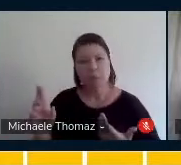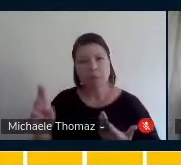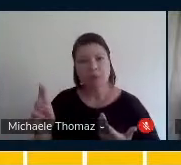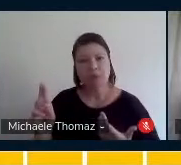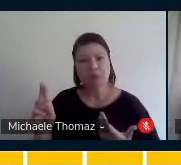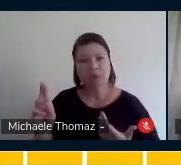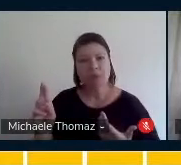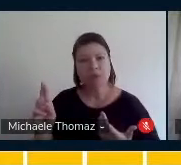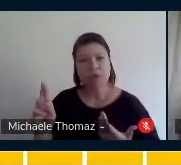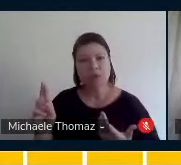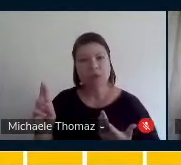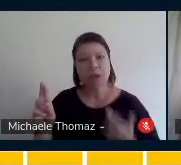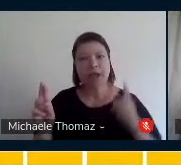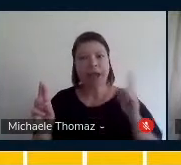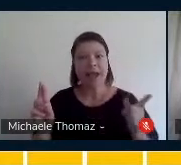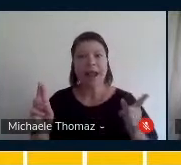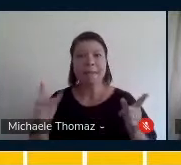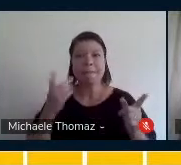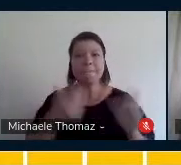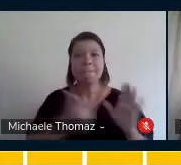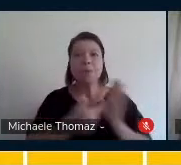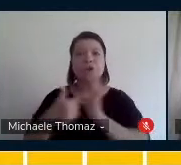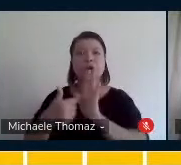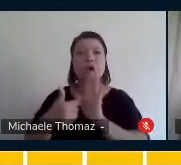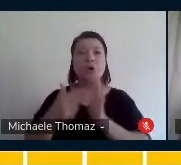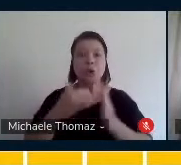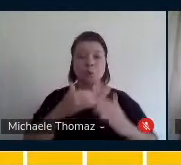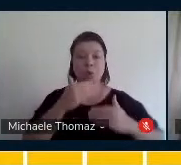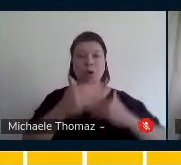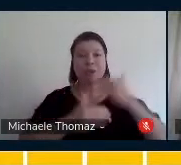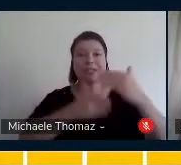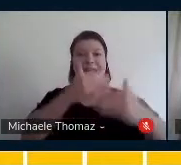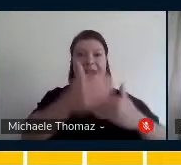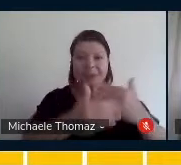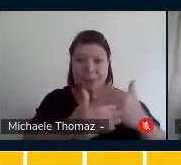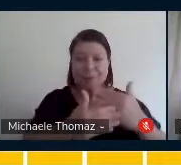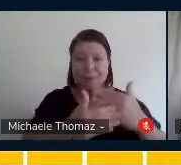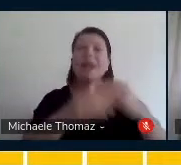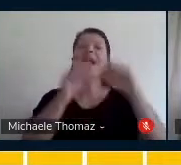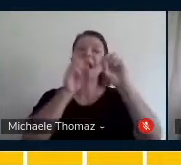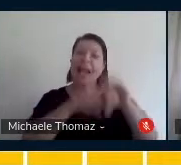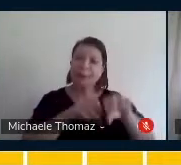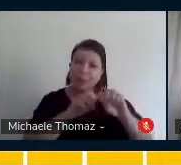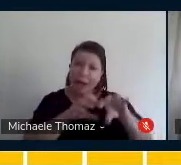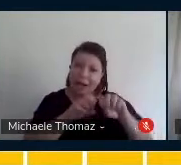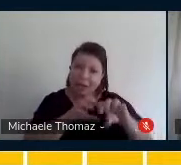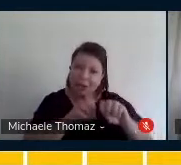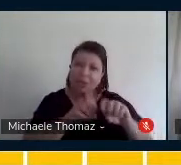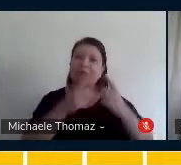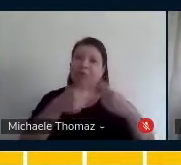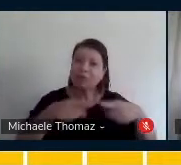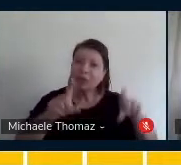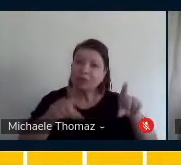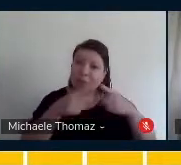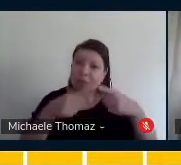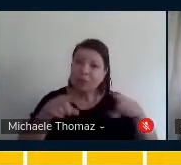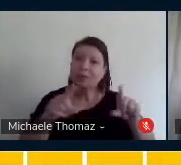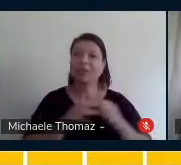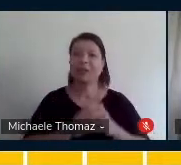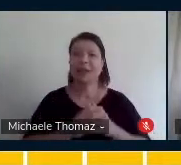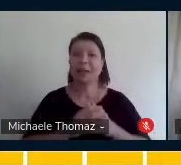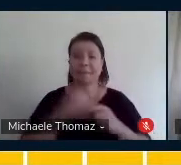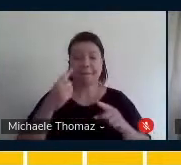começou o processo educativo, né, que foi o quê? Eu oportunizar esse diálogo validando suas vivências